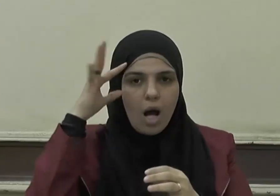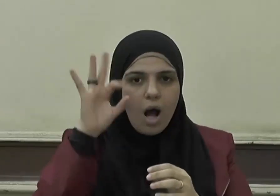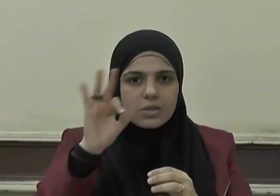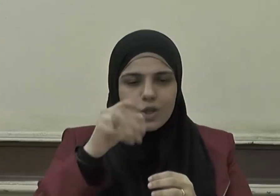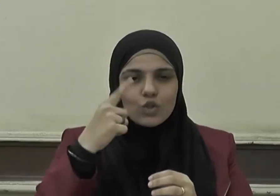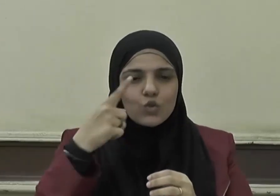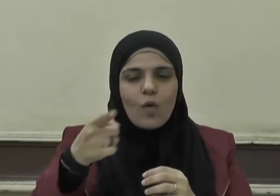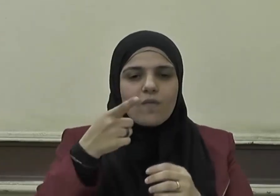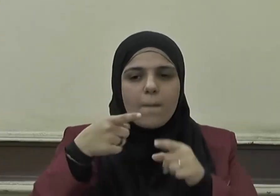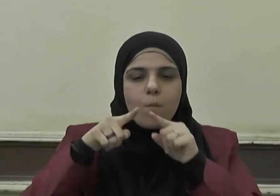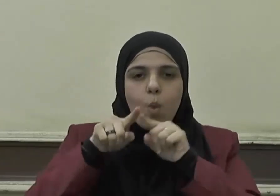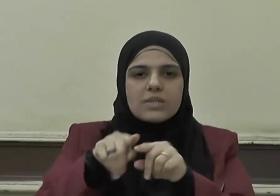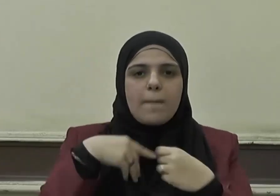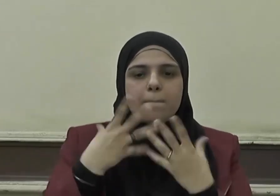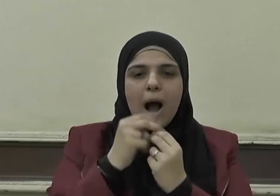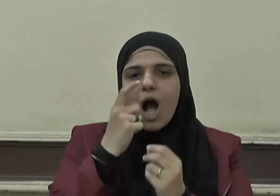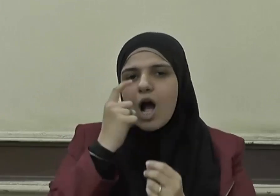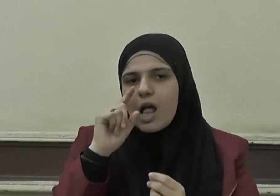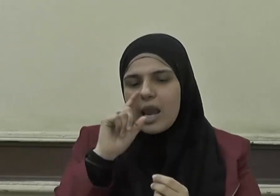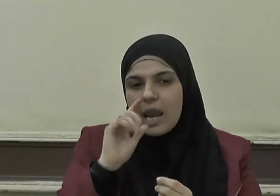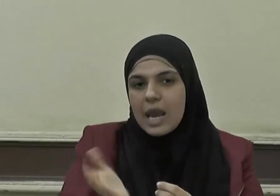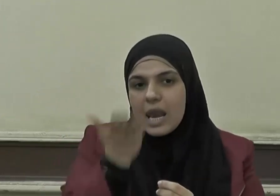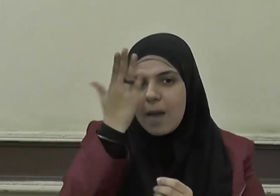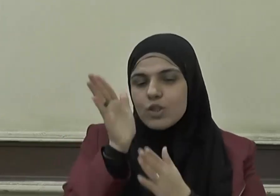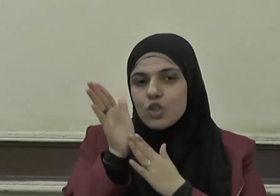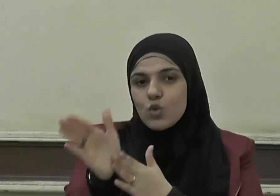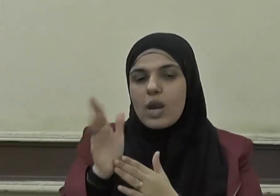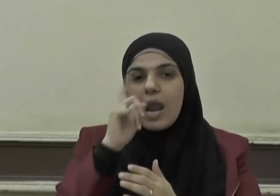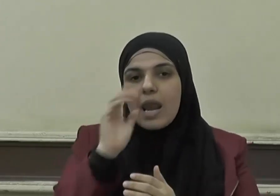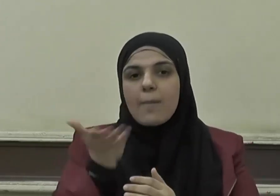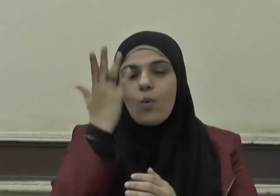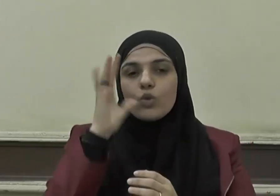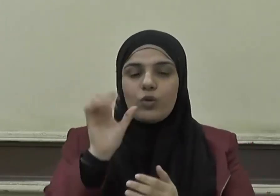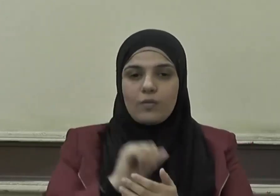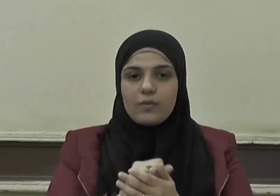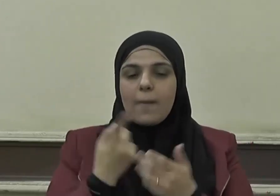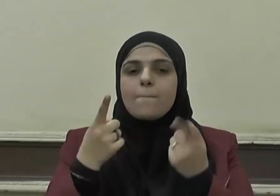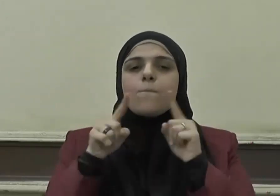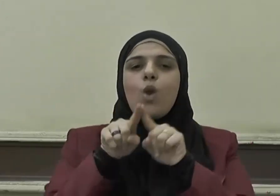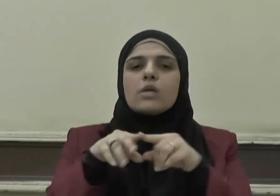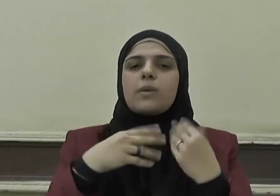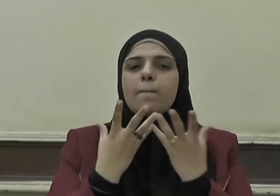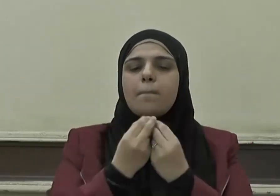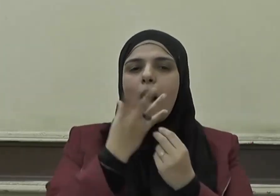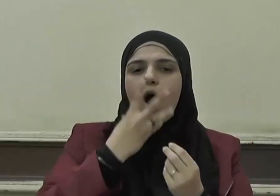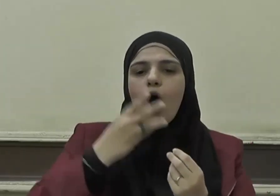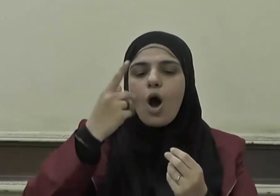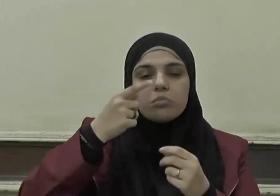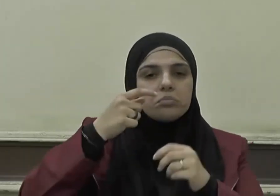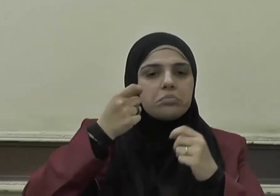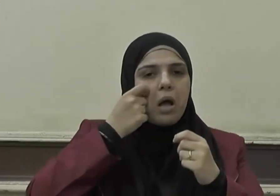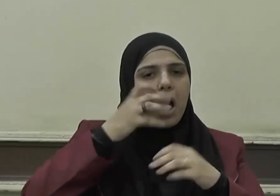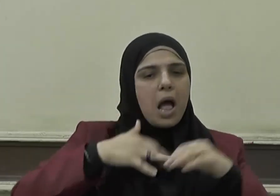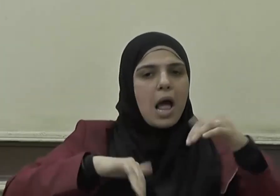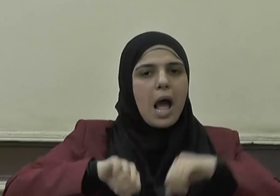عصرية للسنة النبوية المشرفة تتواكب مع روح العصر ومستجداته